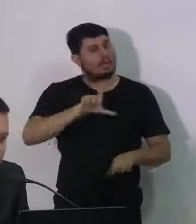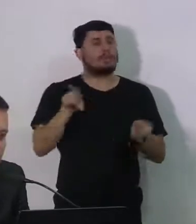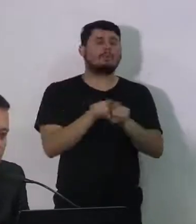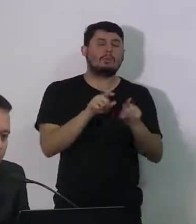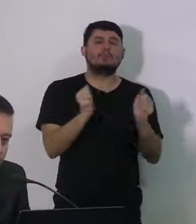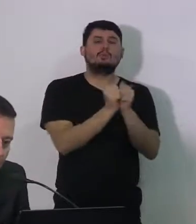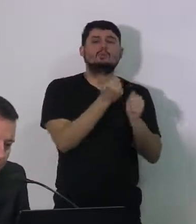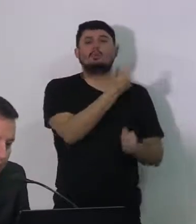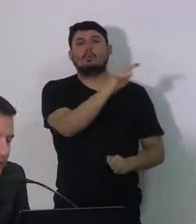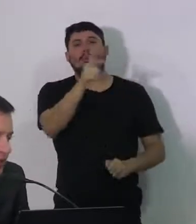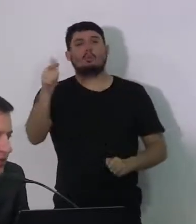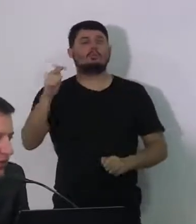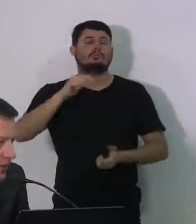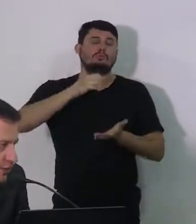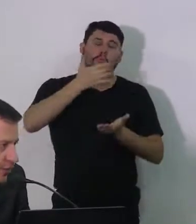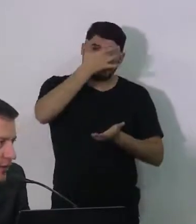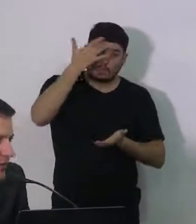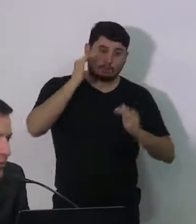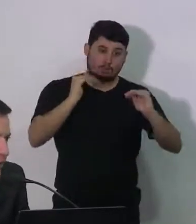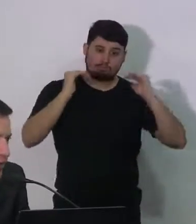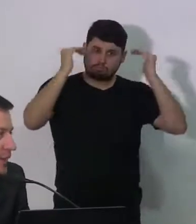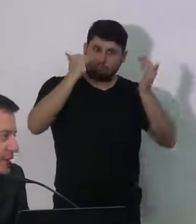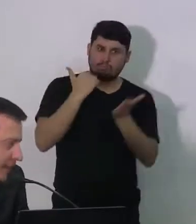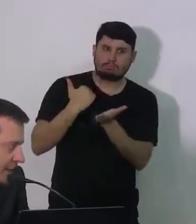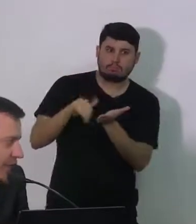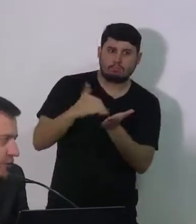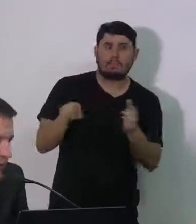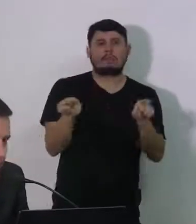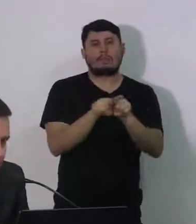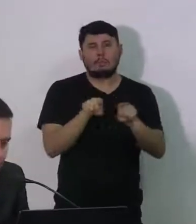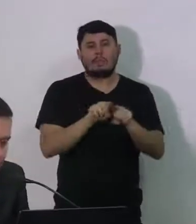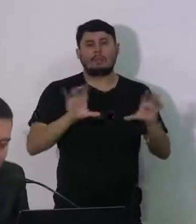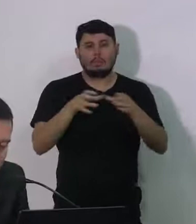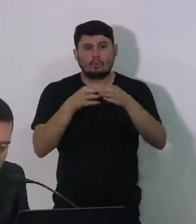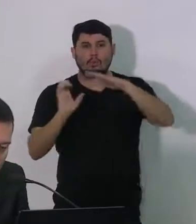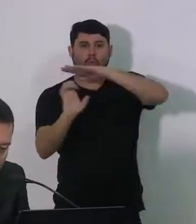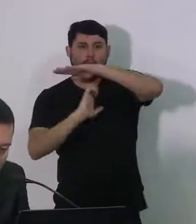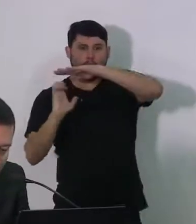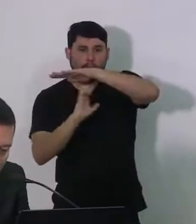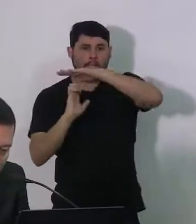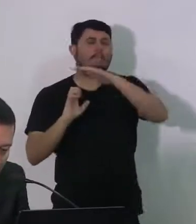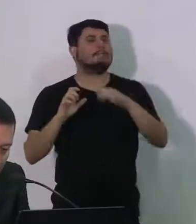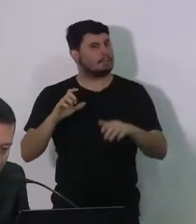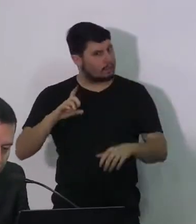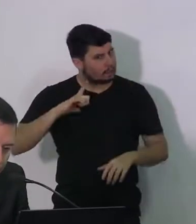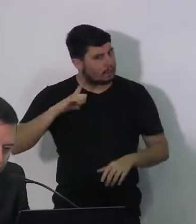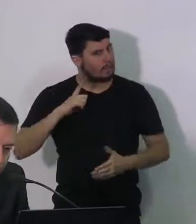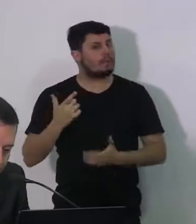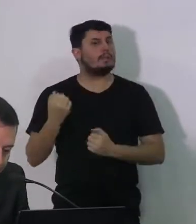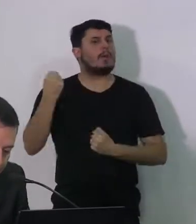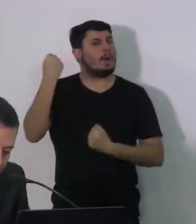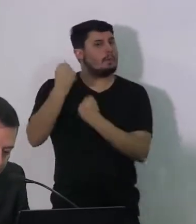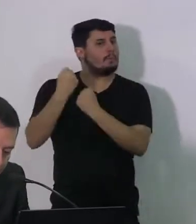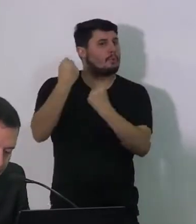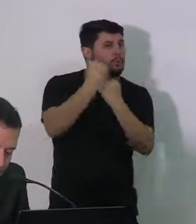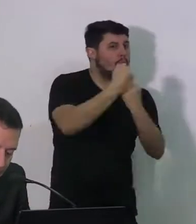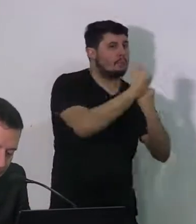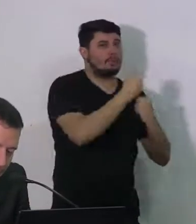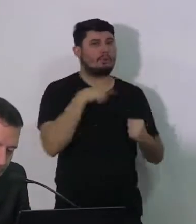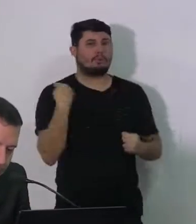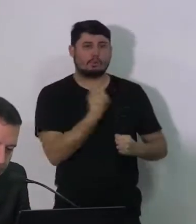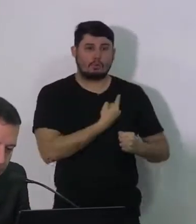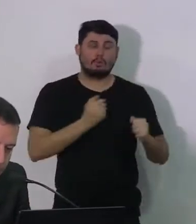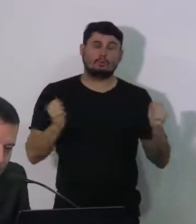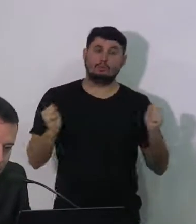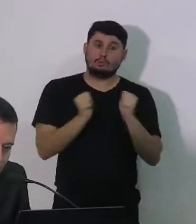que a gente vem tomando. A sociedade civil e também empresariado, a gente tem tido uma colaboração muito grande, muitas pessoas, para que a gente consiga